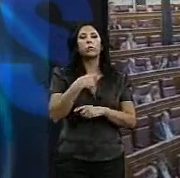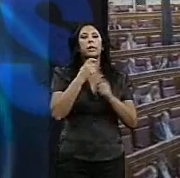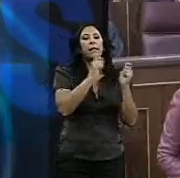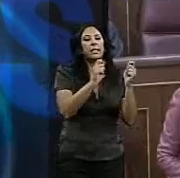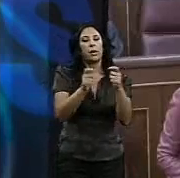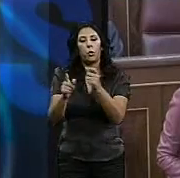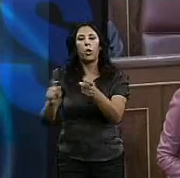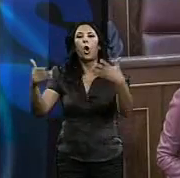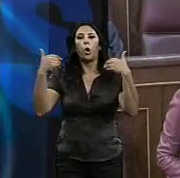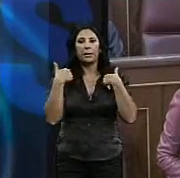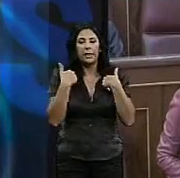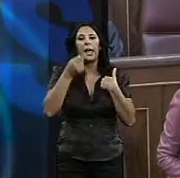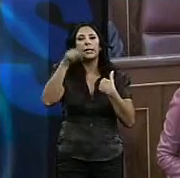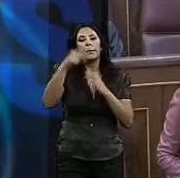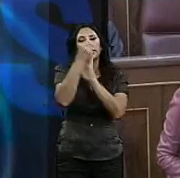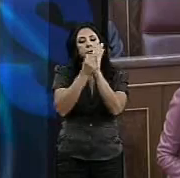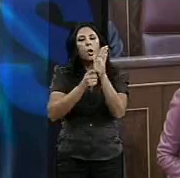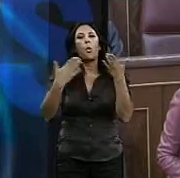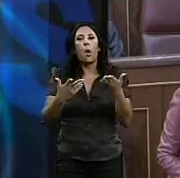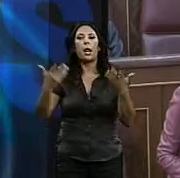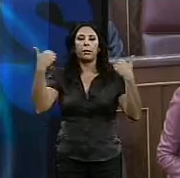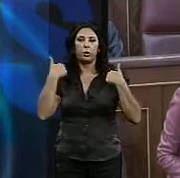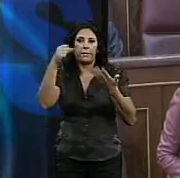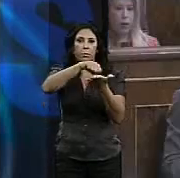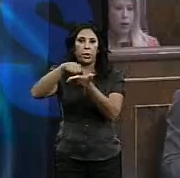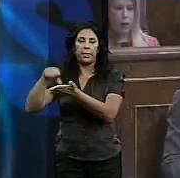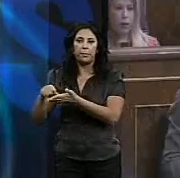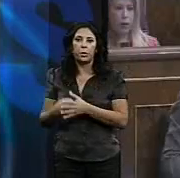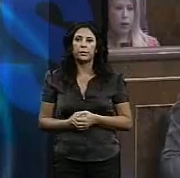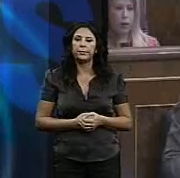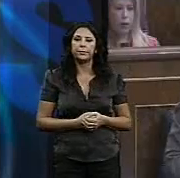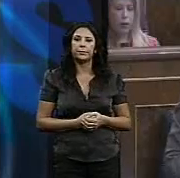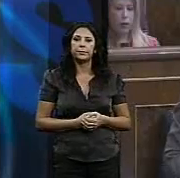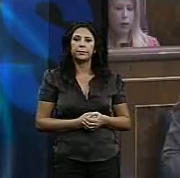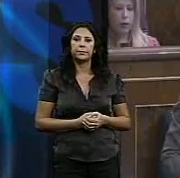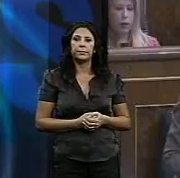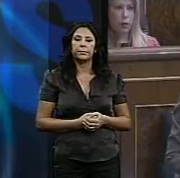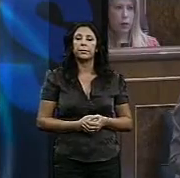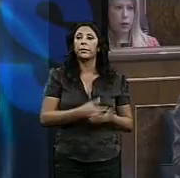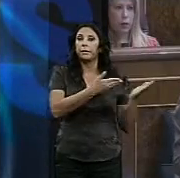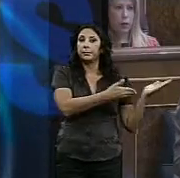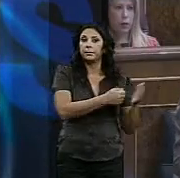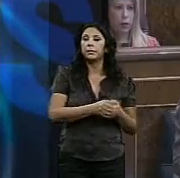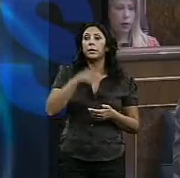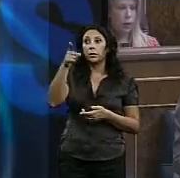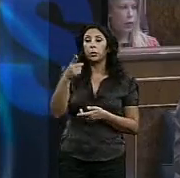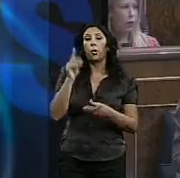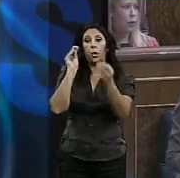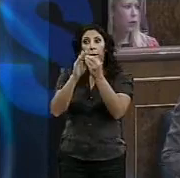competencias y cuáles recaerán sobre los municipios. Pero coincidirá conmigo señoría en que el nuevo